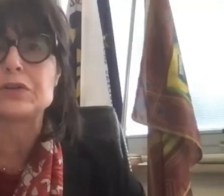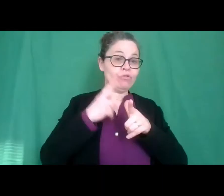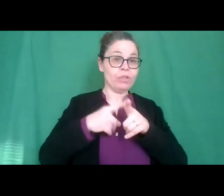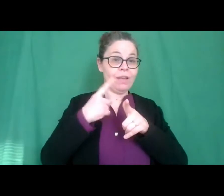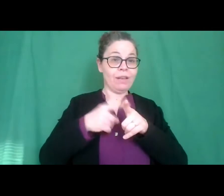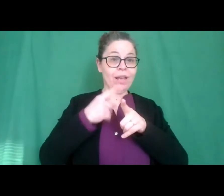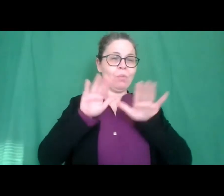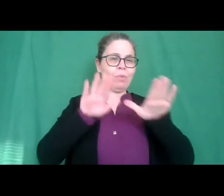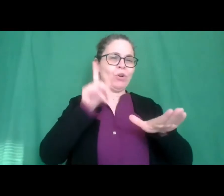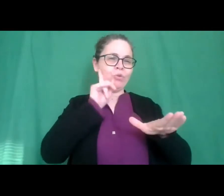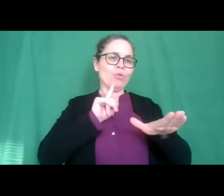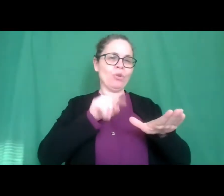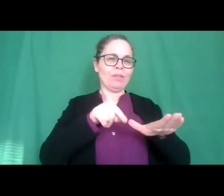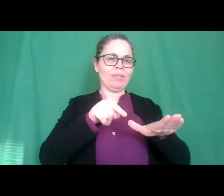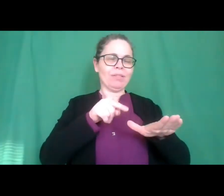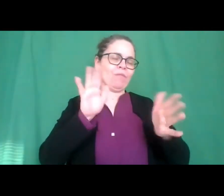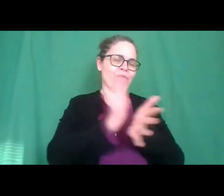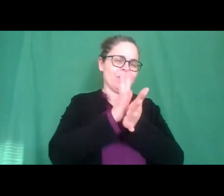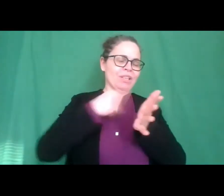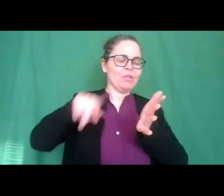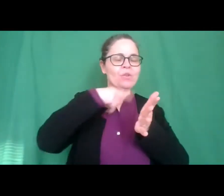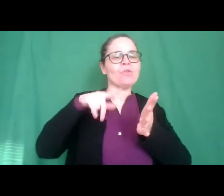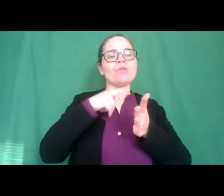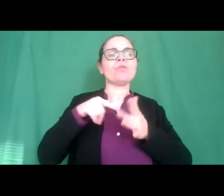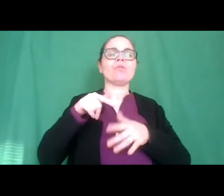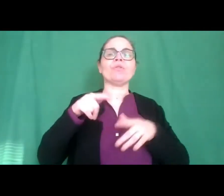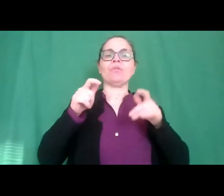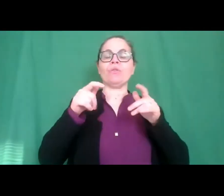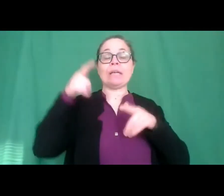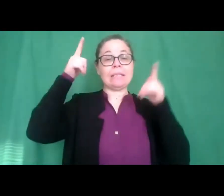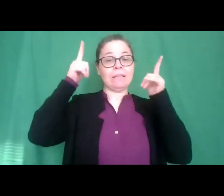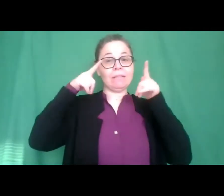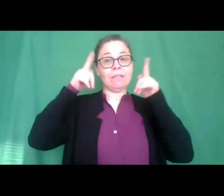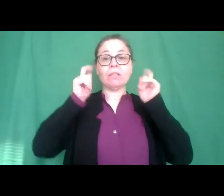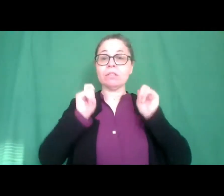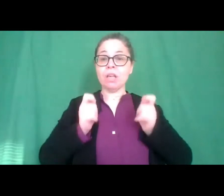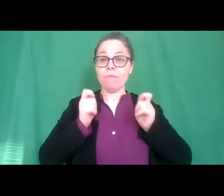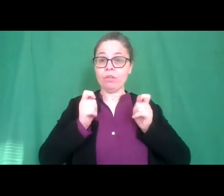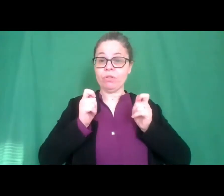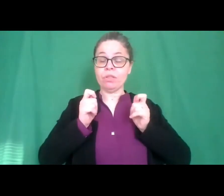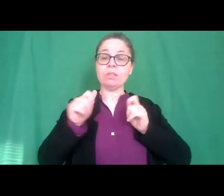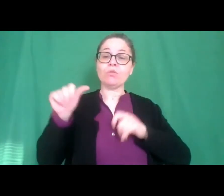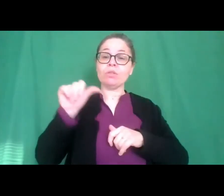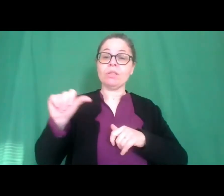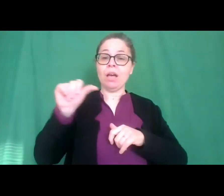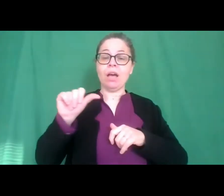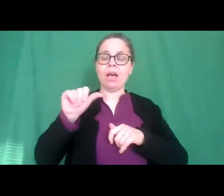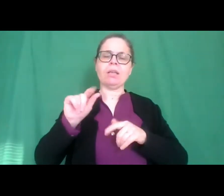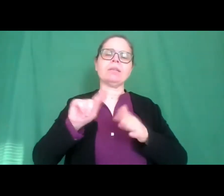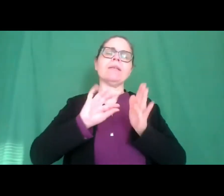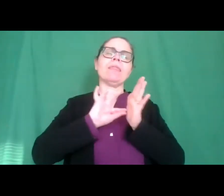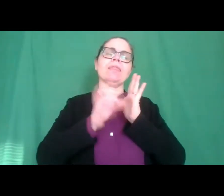patrono dei sordi san francesco di sales che sarebbe il 24 gennaio